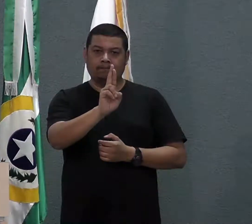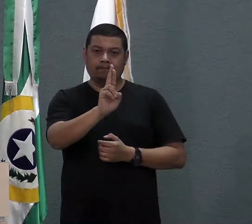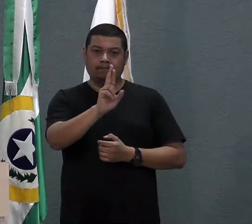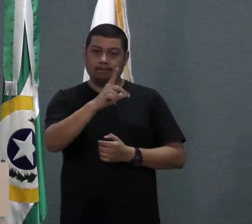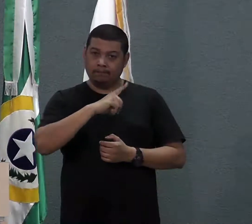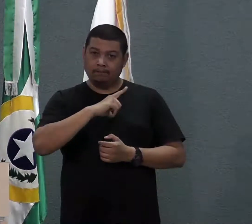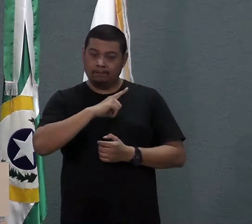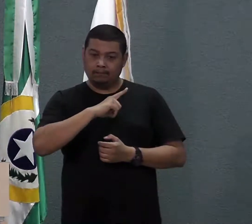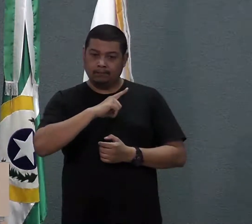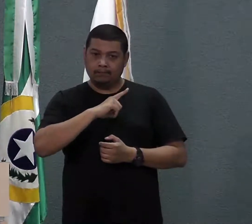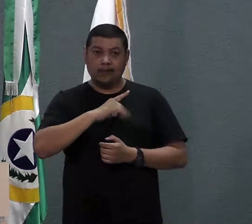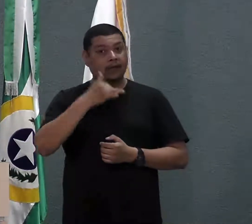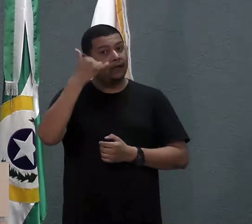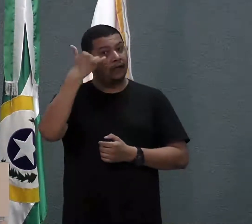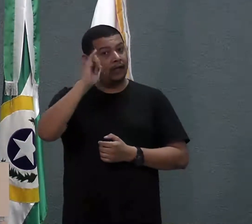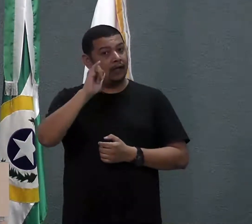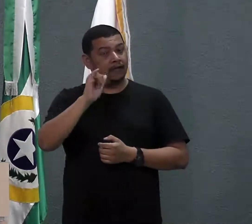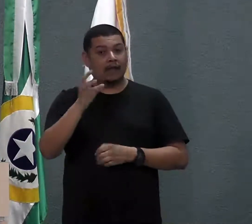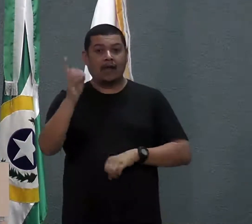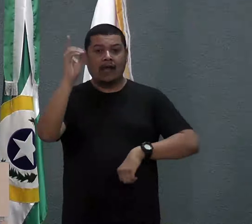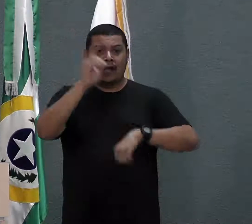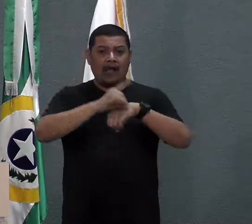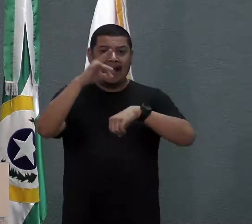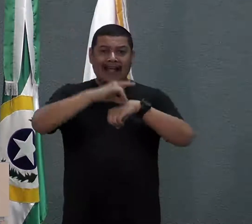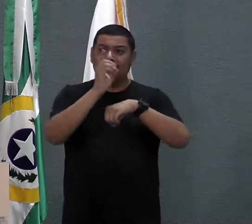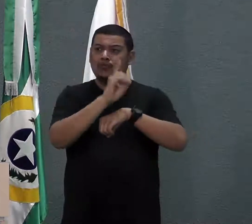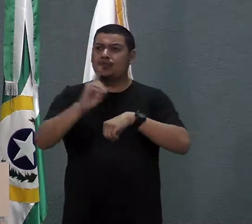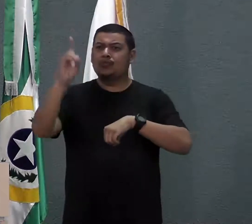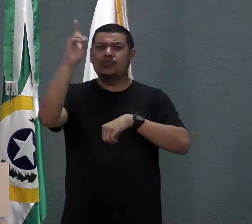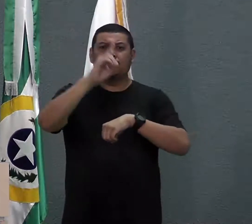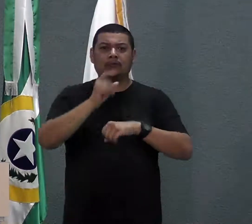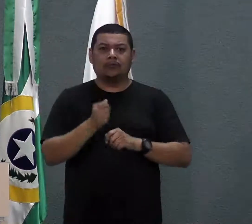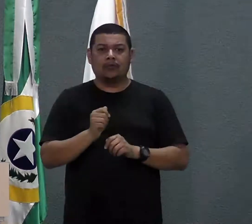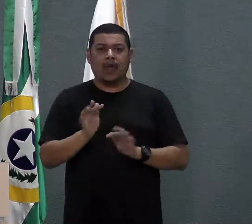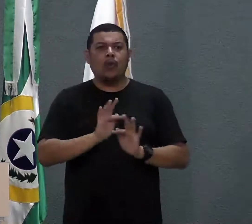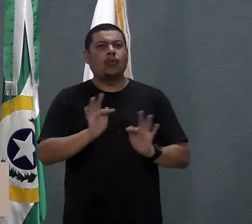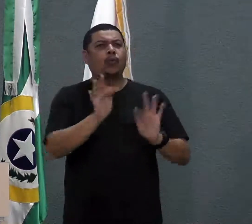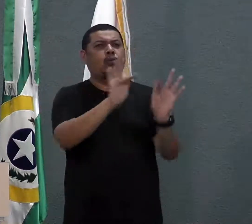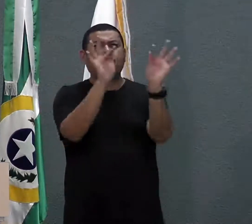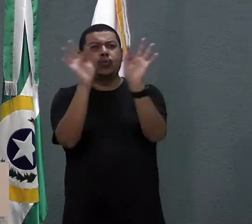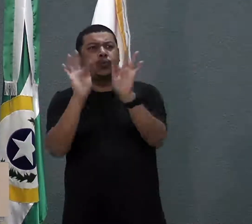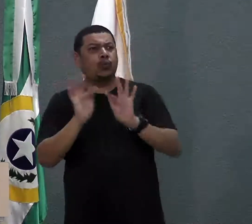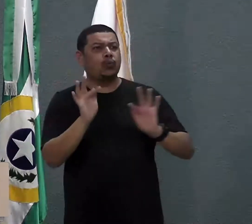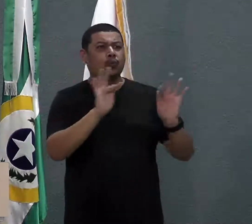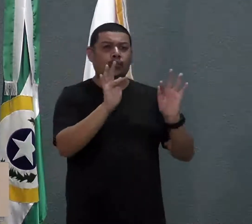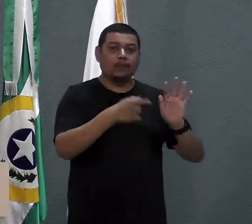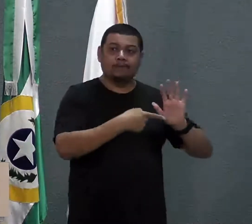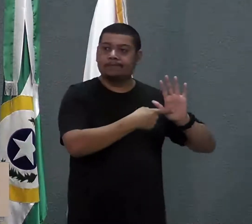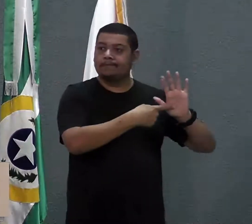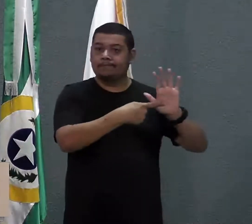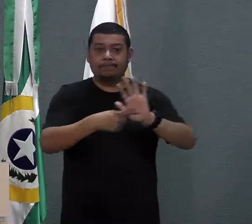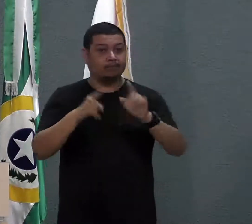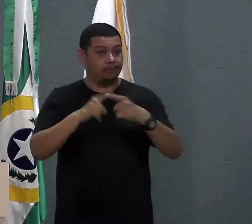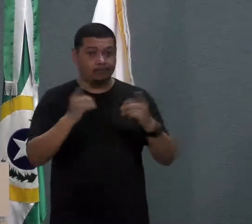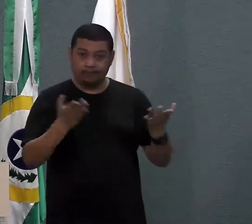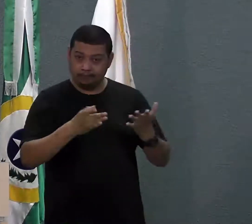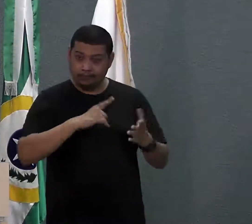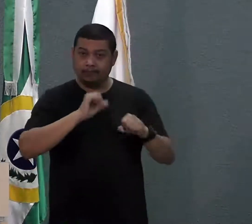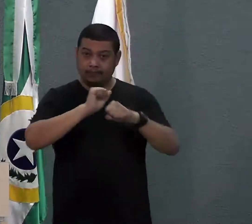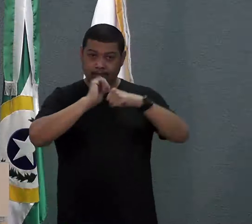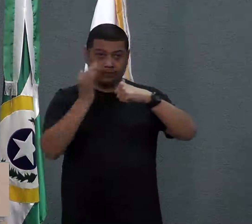campanhas de contra a dengue, com pulverização, campanha de esclarecimento, porque com essa questão da Covid,